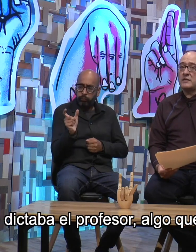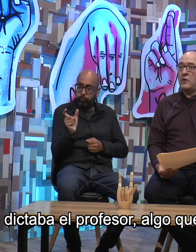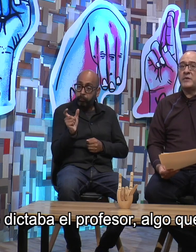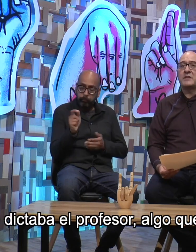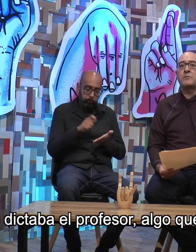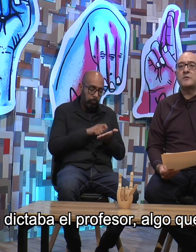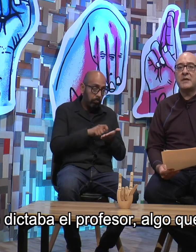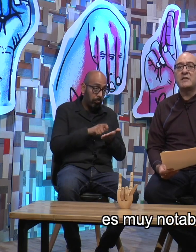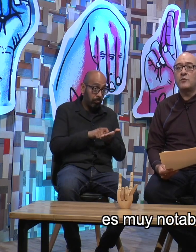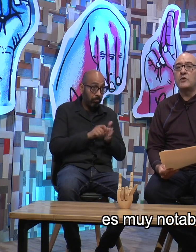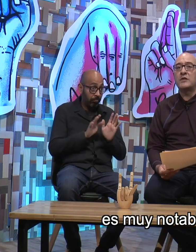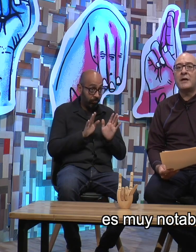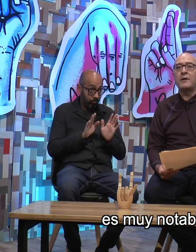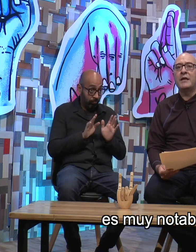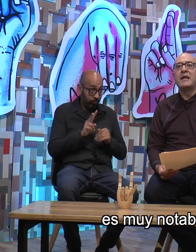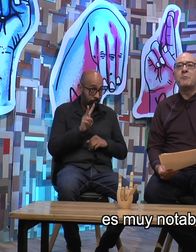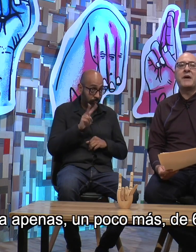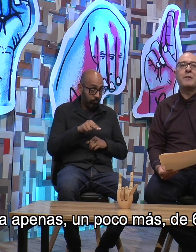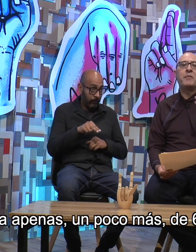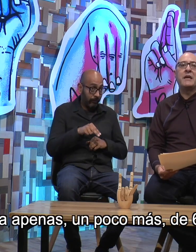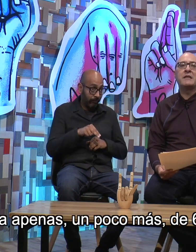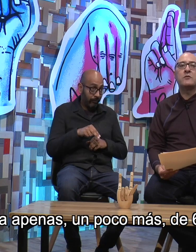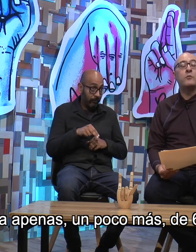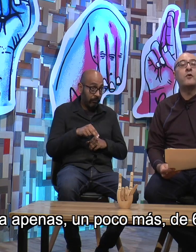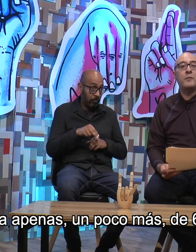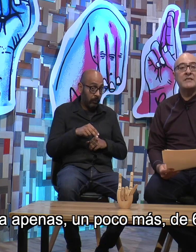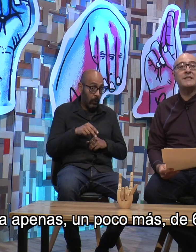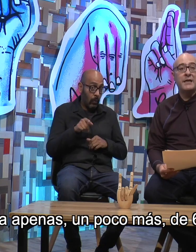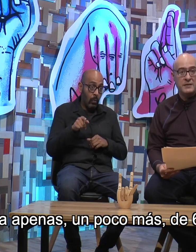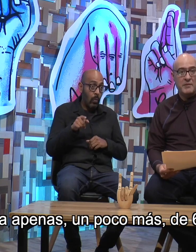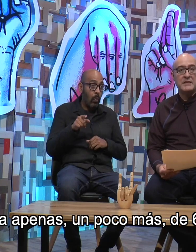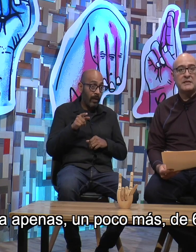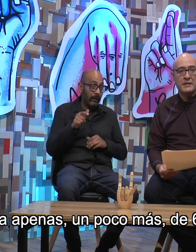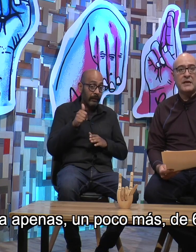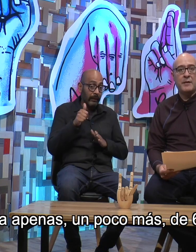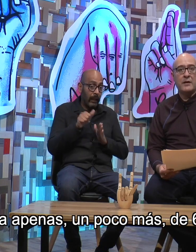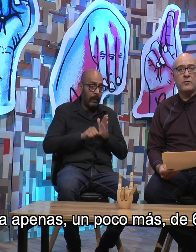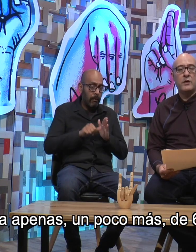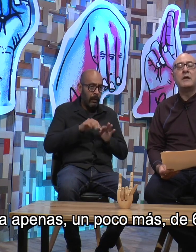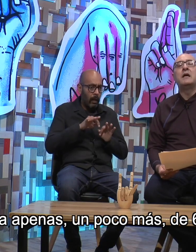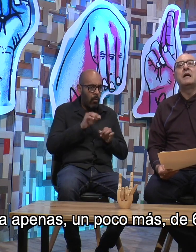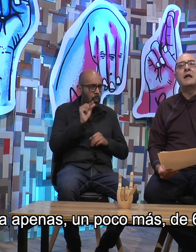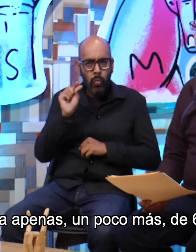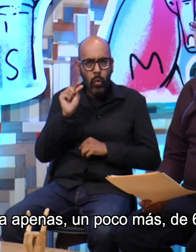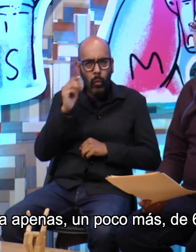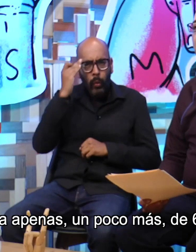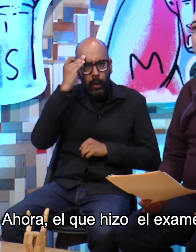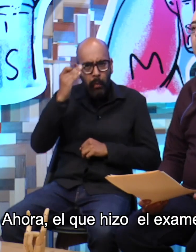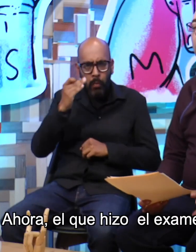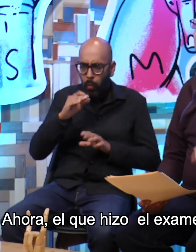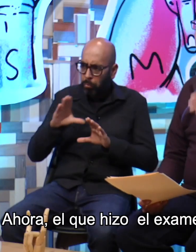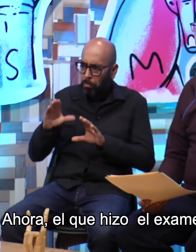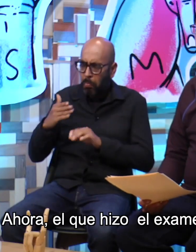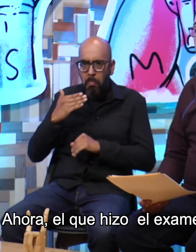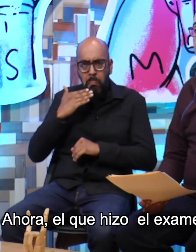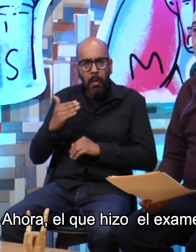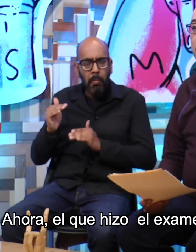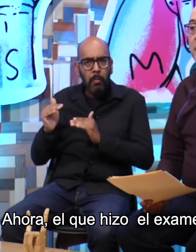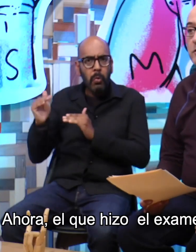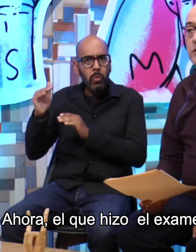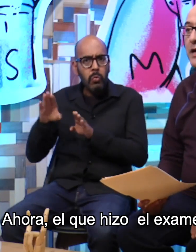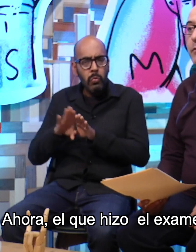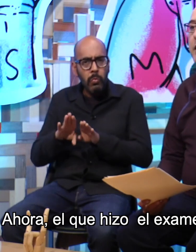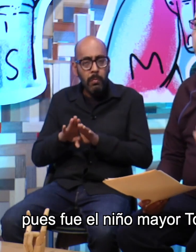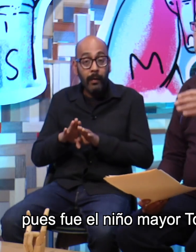algo que si lo pensamos bien es muy notable para apenas un poco más de seis meses de trabajo ahora el que hizo el